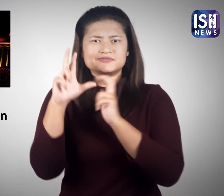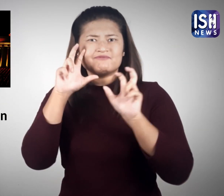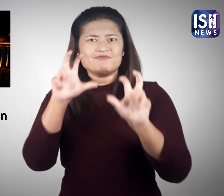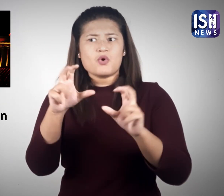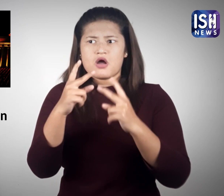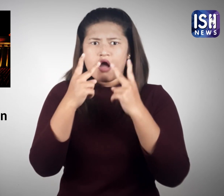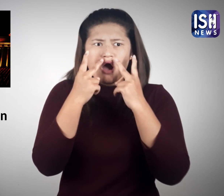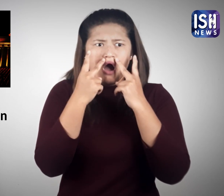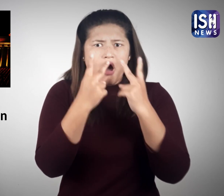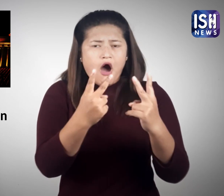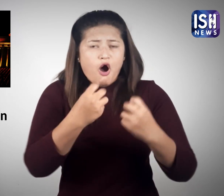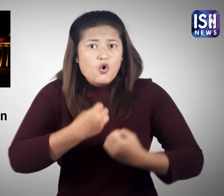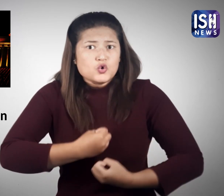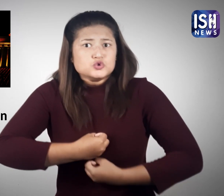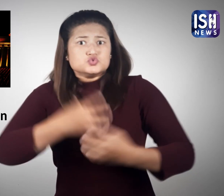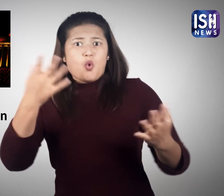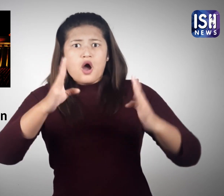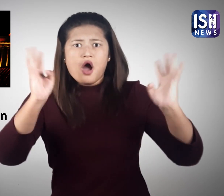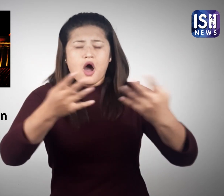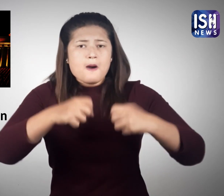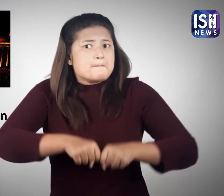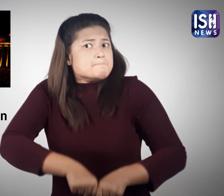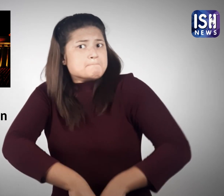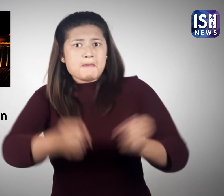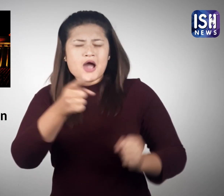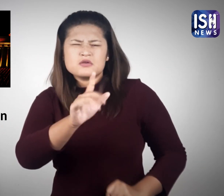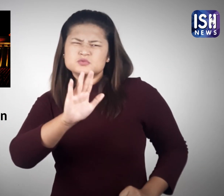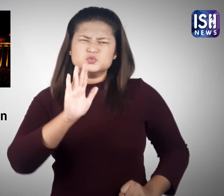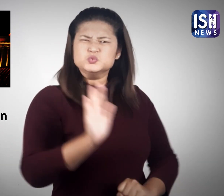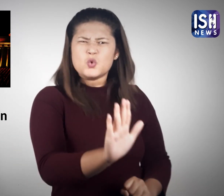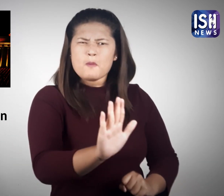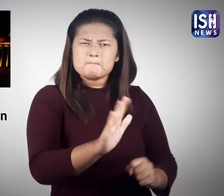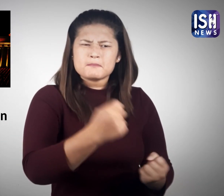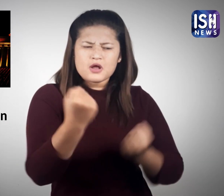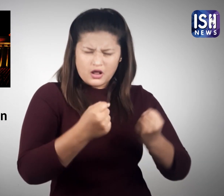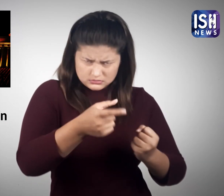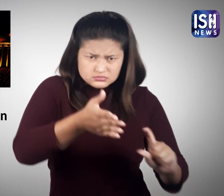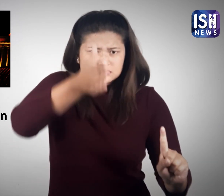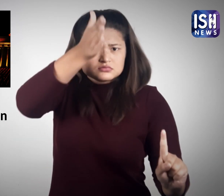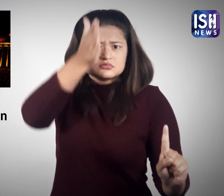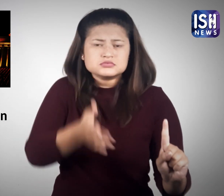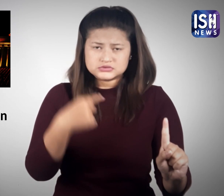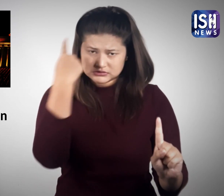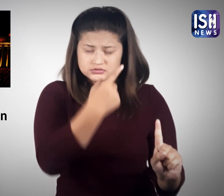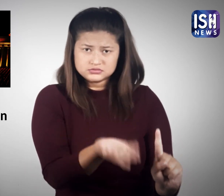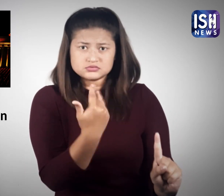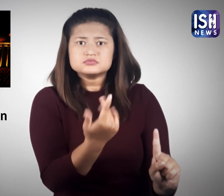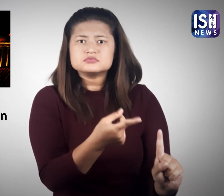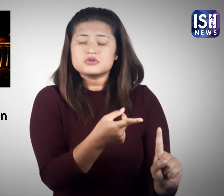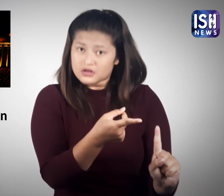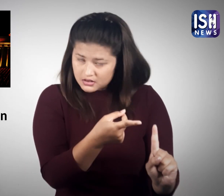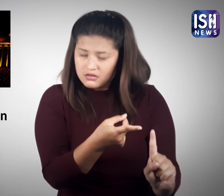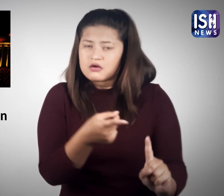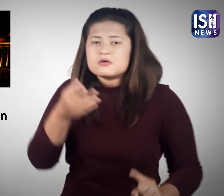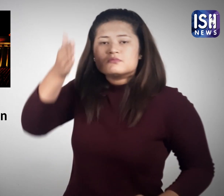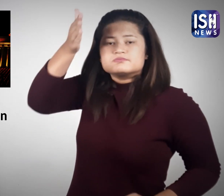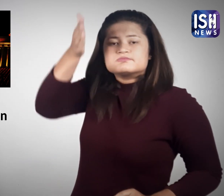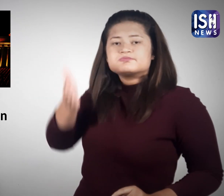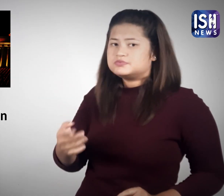राष्ट्रपती भवन के अंदर मौजुद शुरक्षा कर्मी हैरान रहे गए और उन्होंने तुरंत रोका। गाड़ी शिवम को खिड़की नीचे